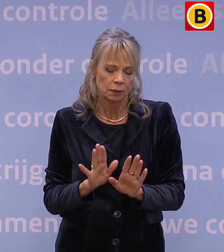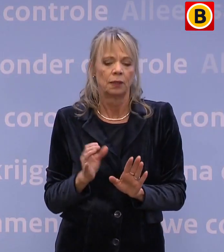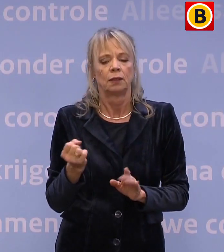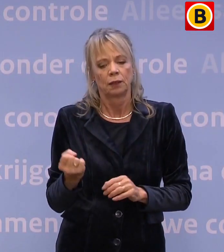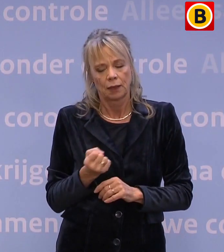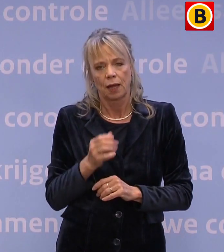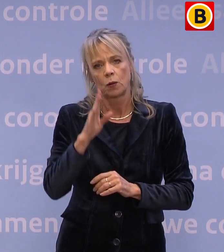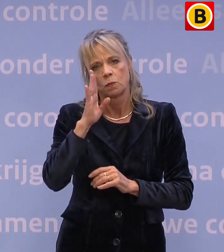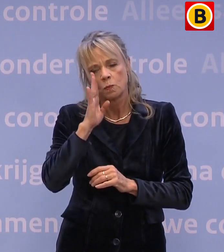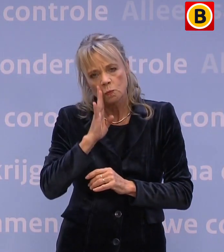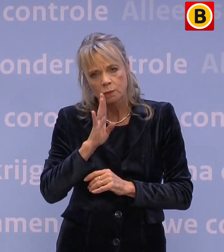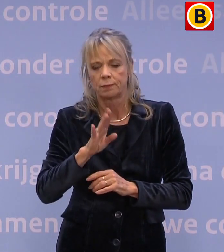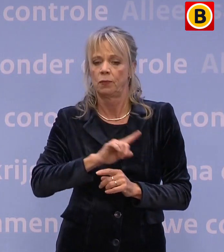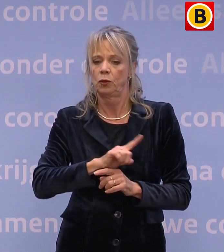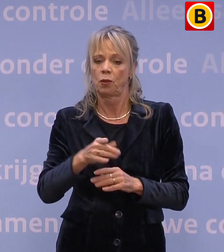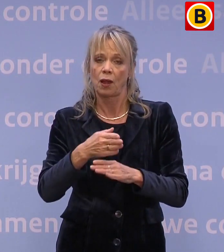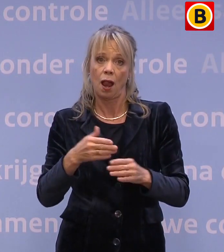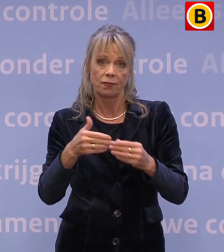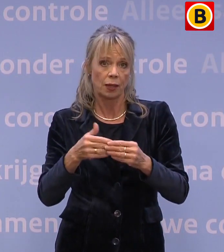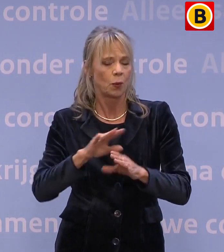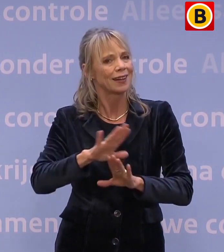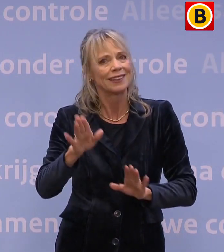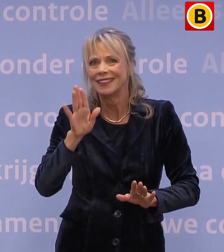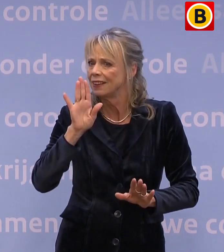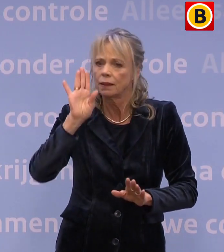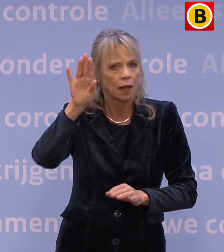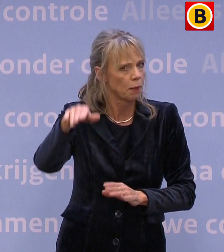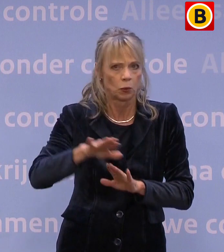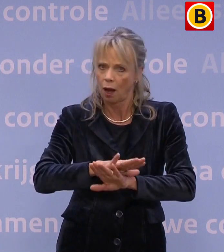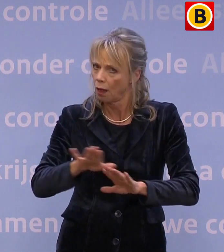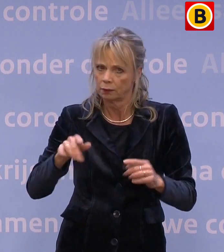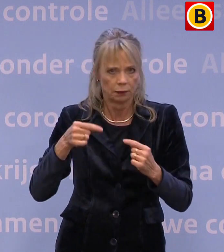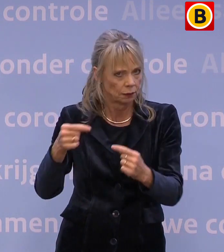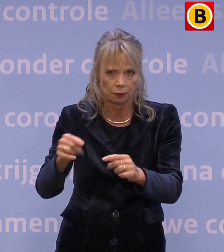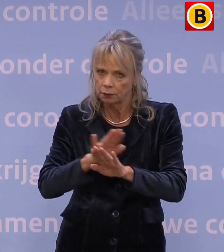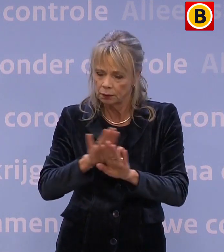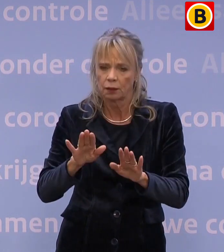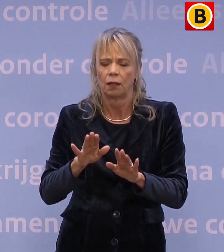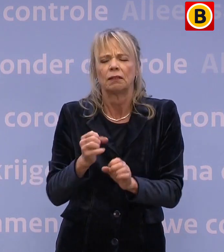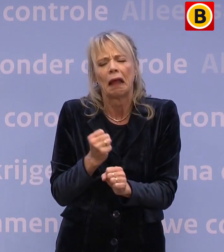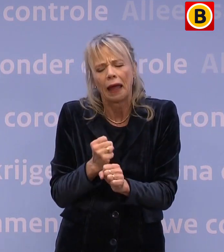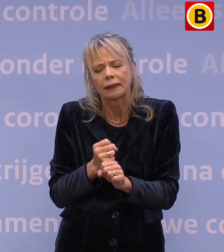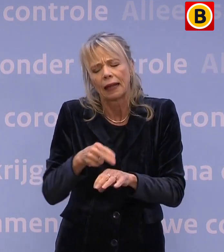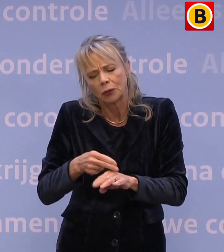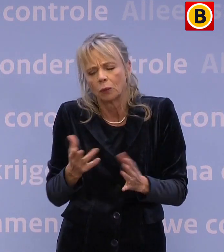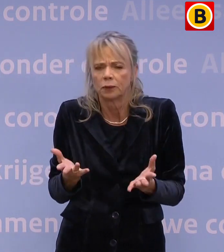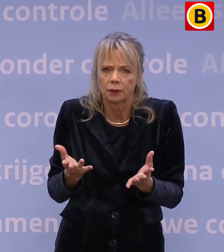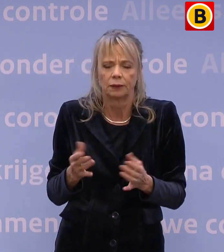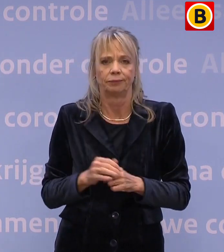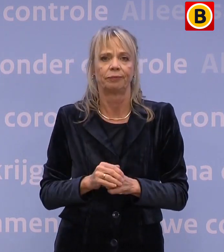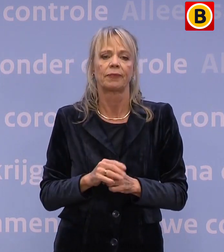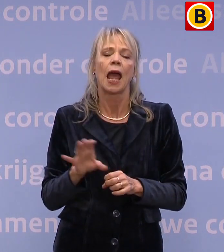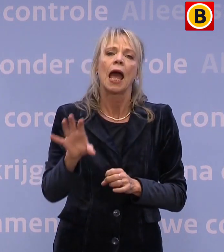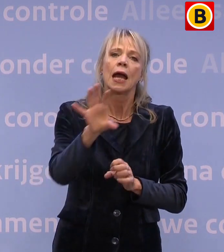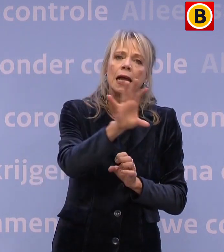Reis tot half januari niet naar het buitenland, tenzij het echt noodzakelijk is. Het Caribisch deel van